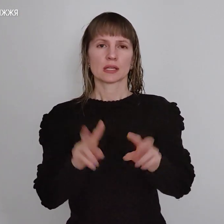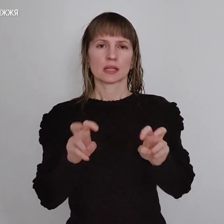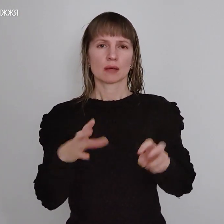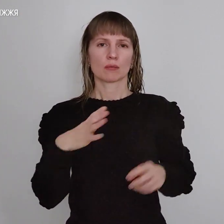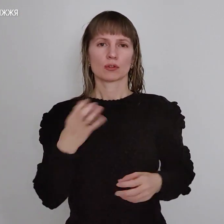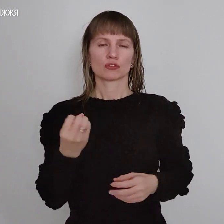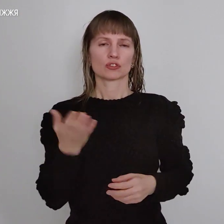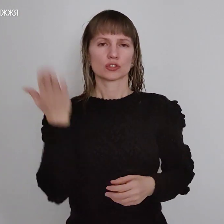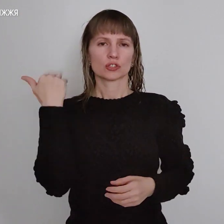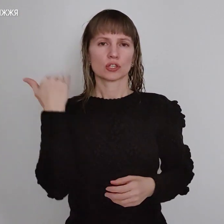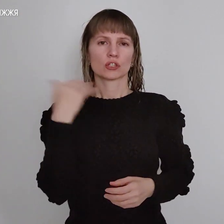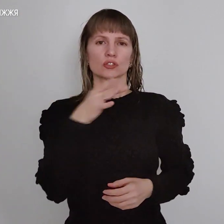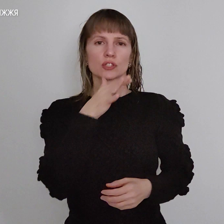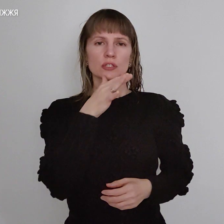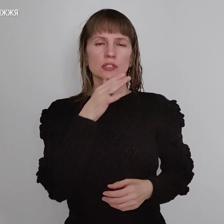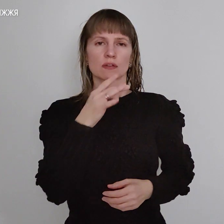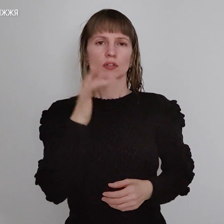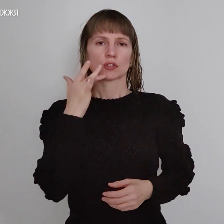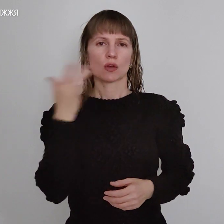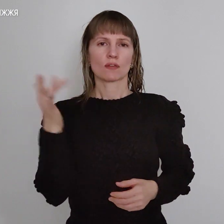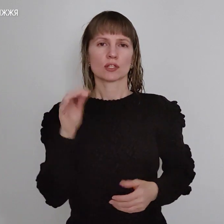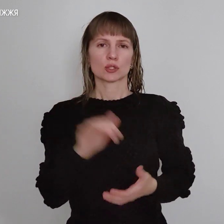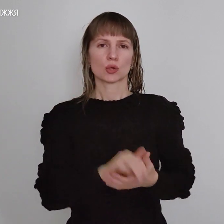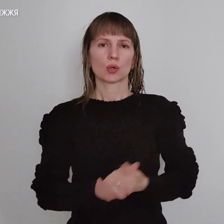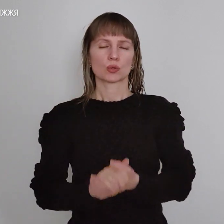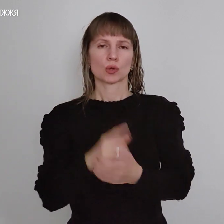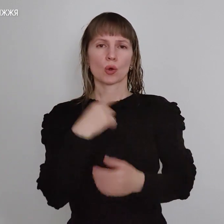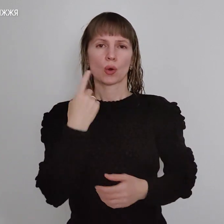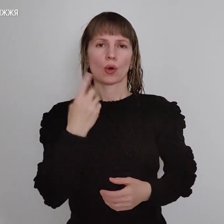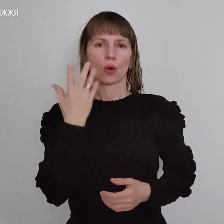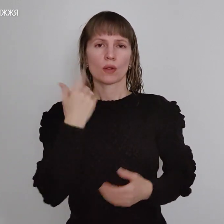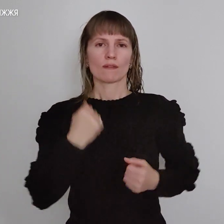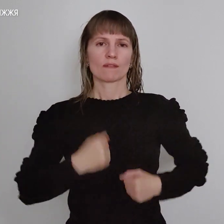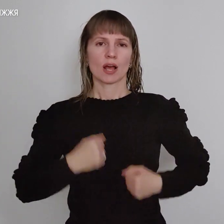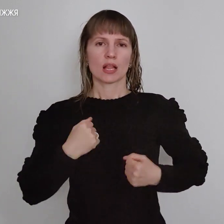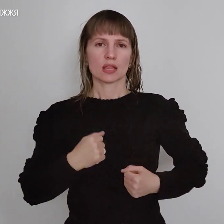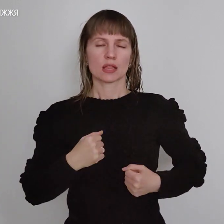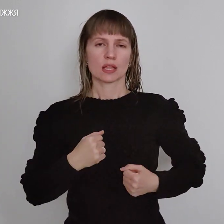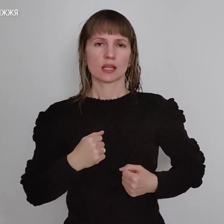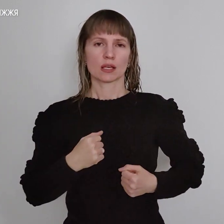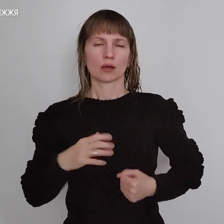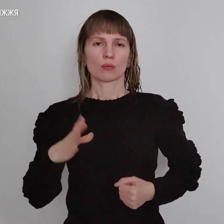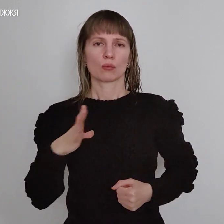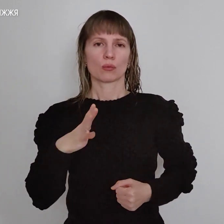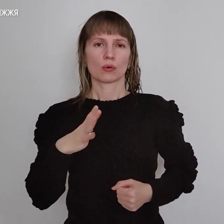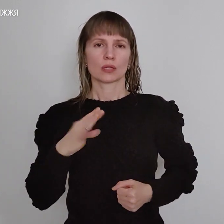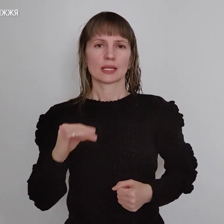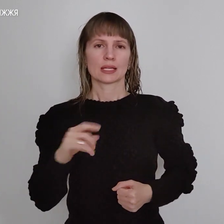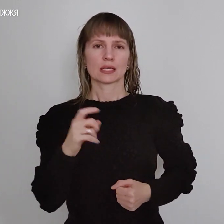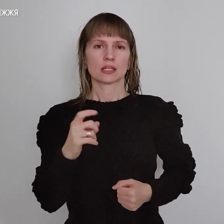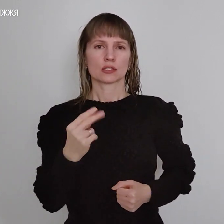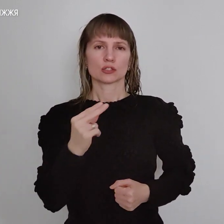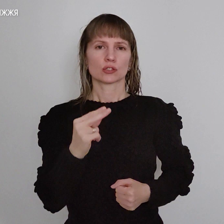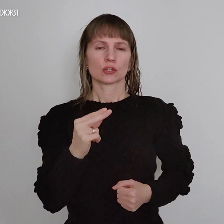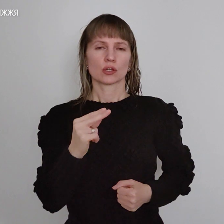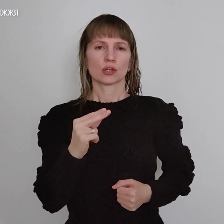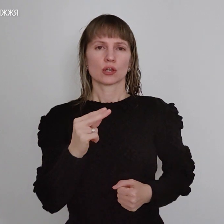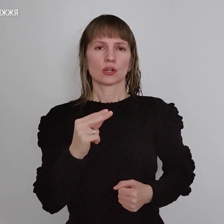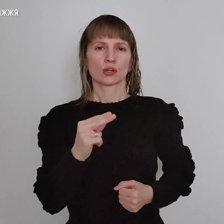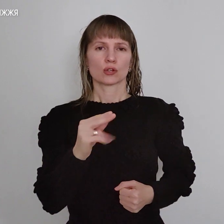з часів Радянського Союзу, коли вани самі по собі були із човами дуже тверді